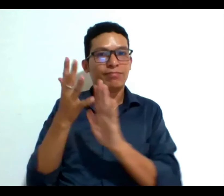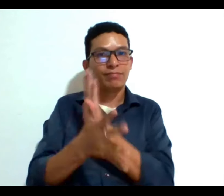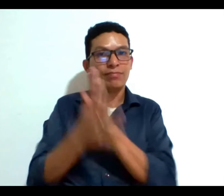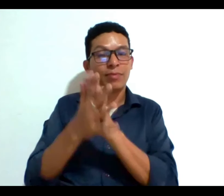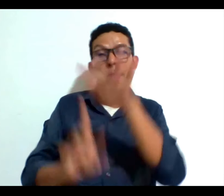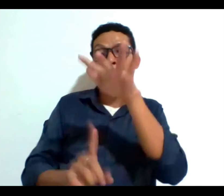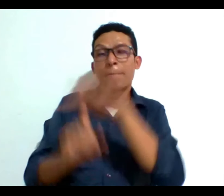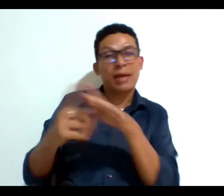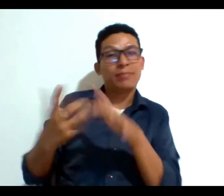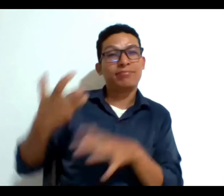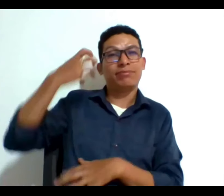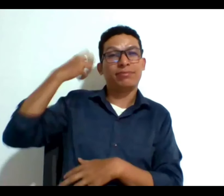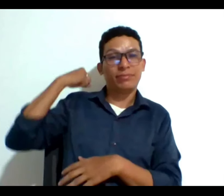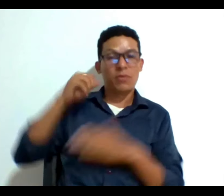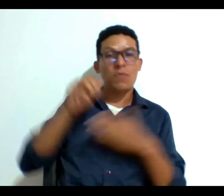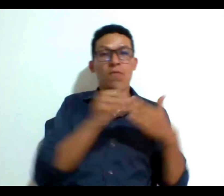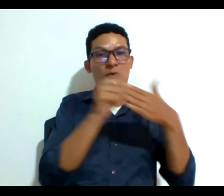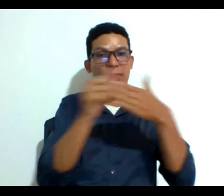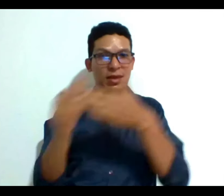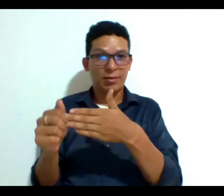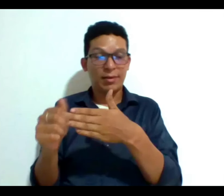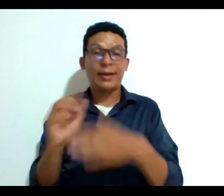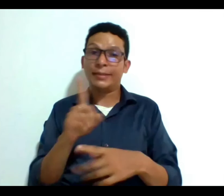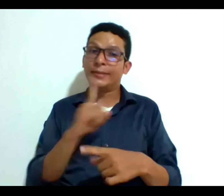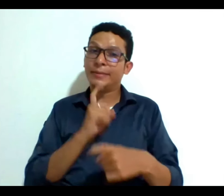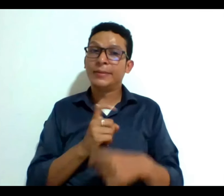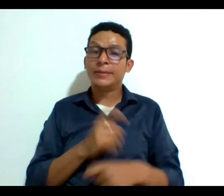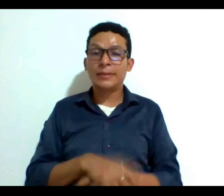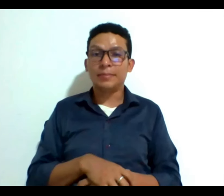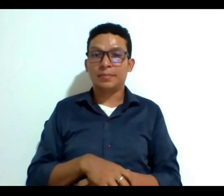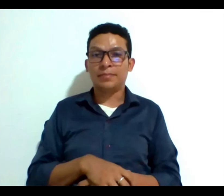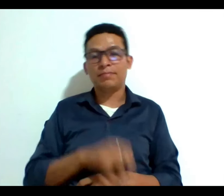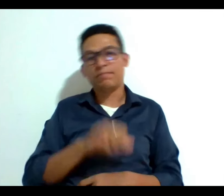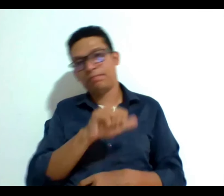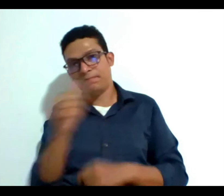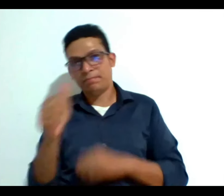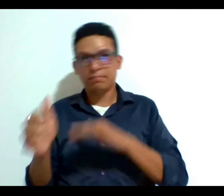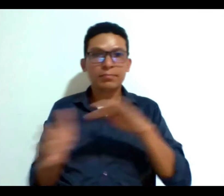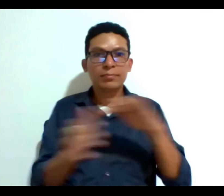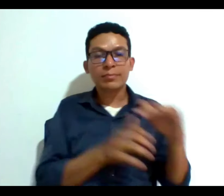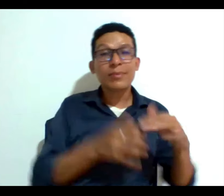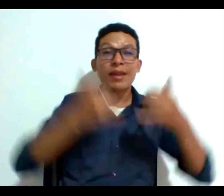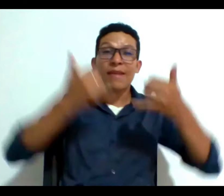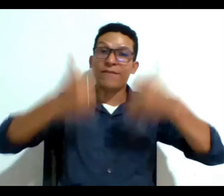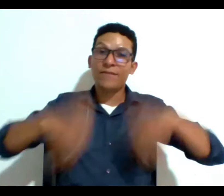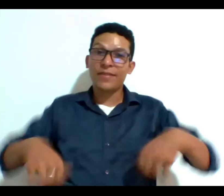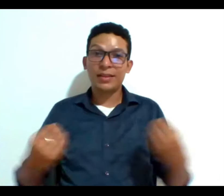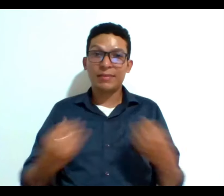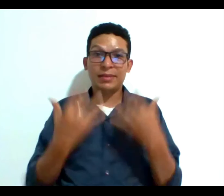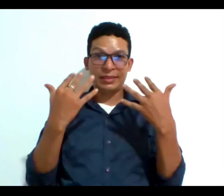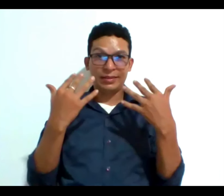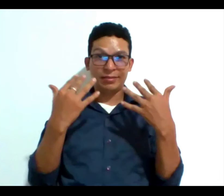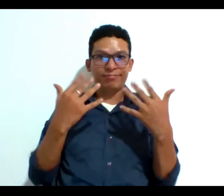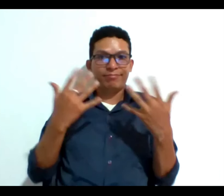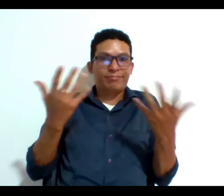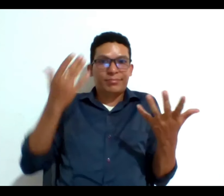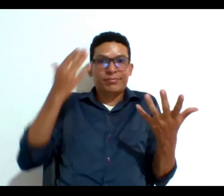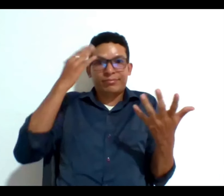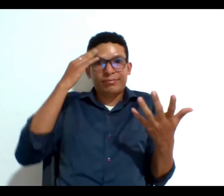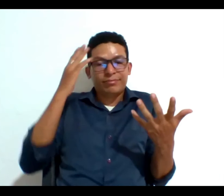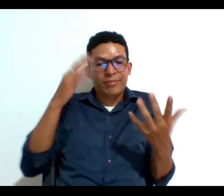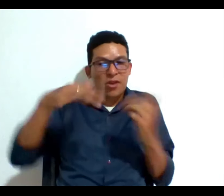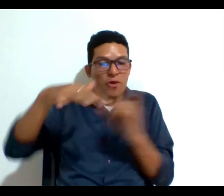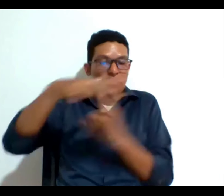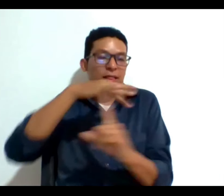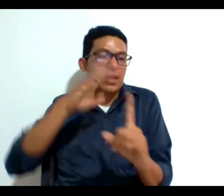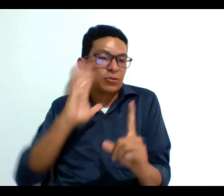modelo pasado entonces ahí tenemos un reto y por otro lado está el bloque del fin de la vida decir que también para un poco de contexto